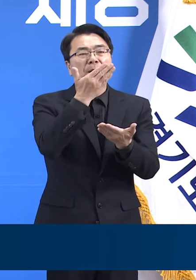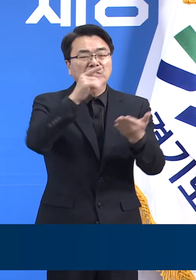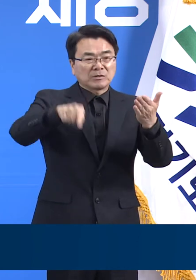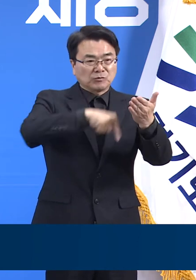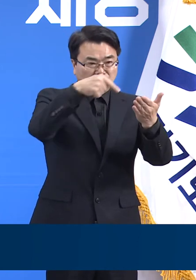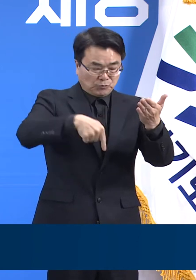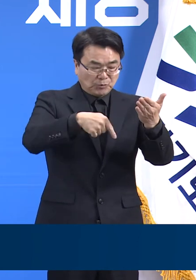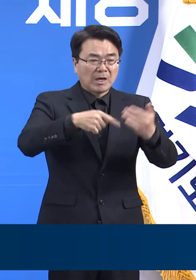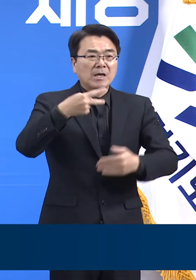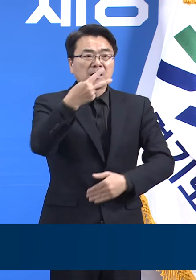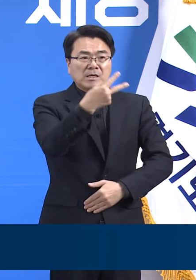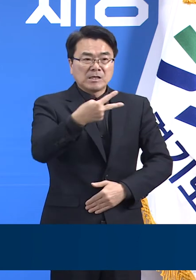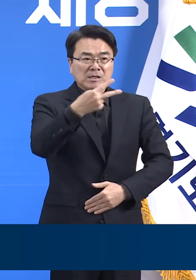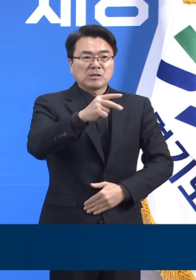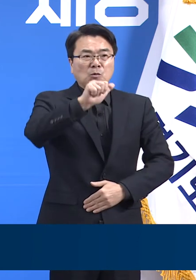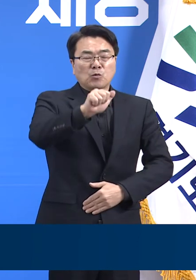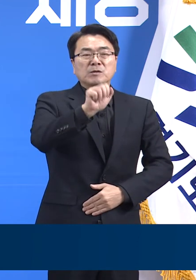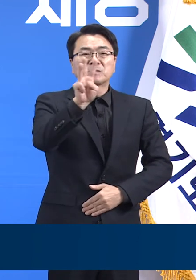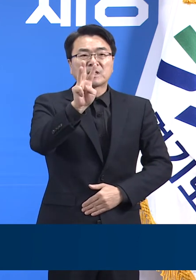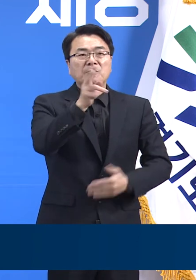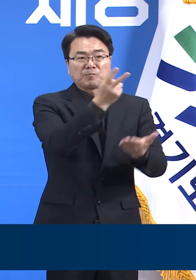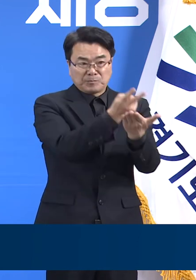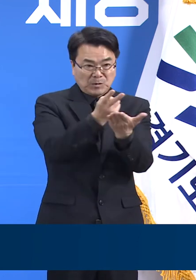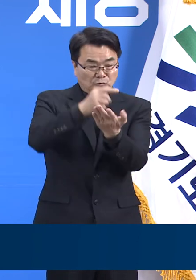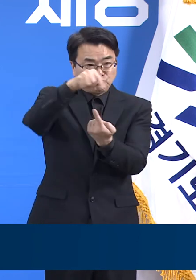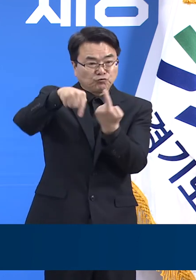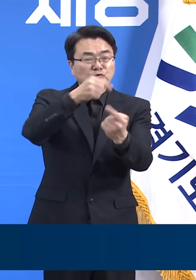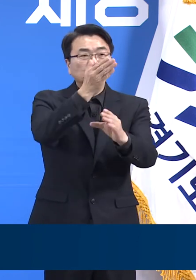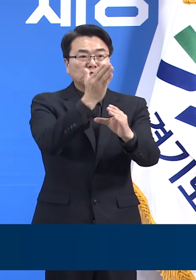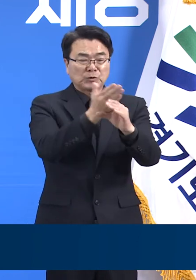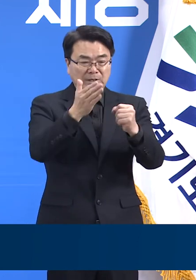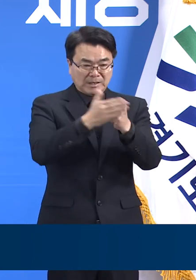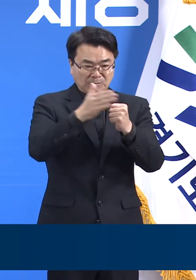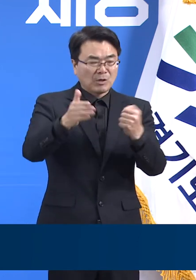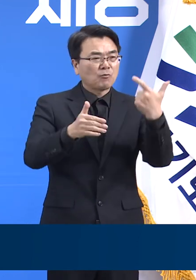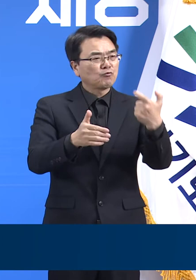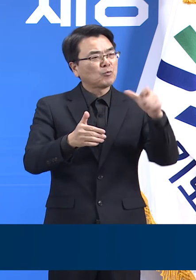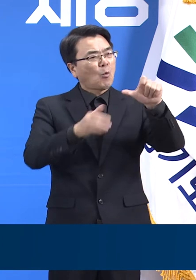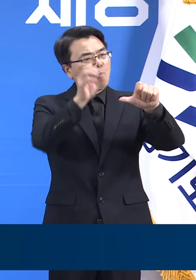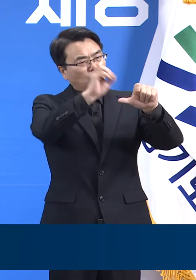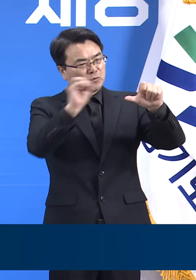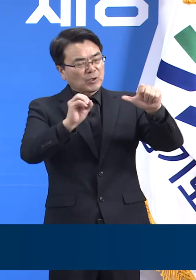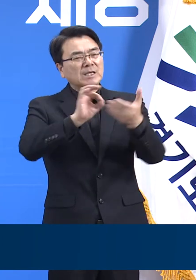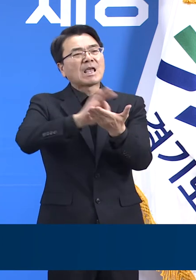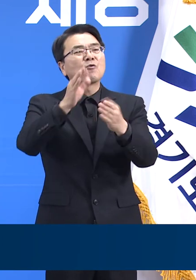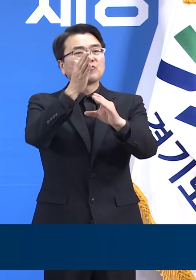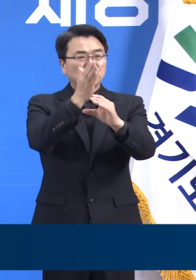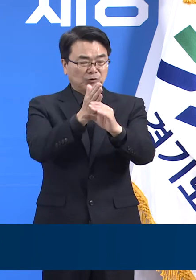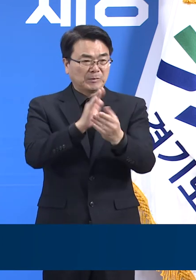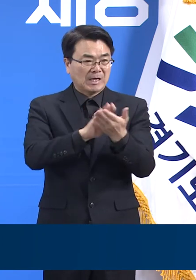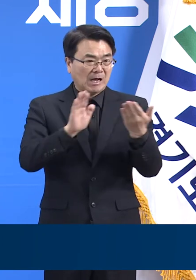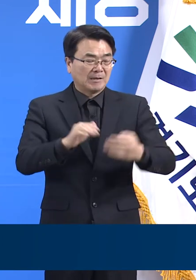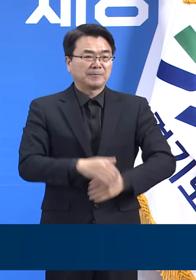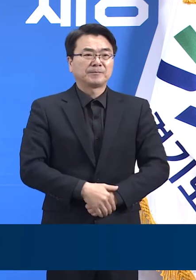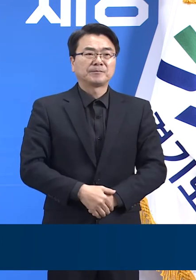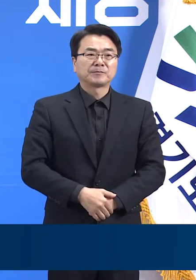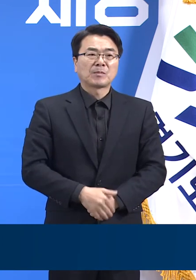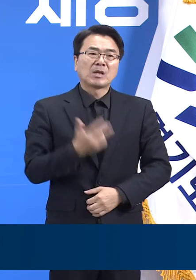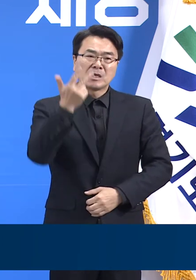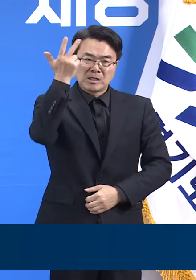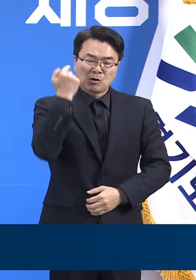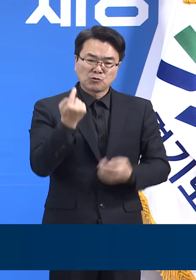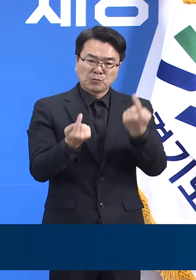,153병상을 사용하고 있으며 병상 가동률은 65%입니다. 전주의 3,099병상에서